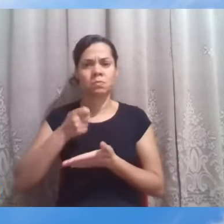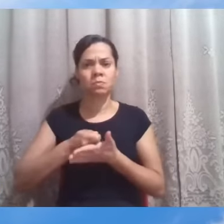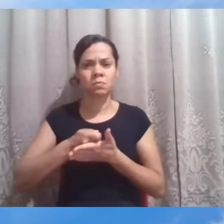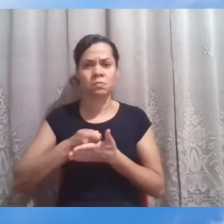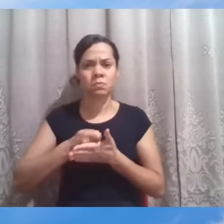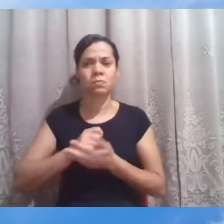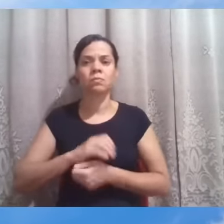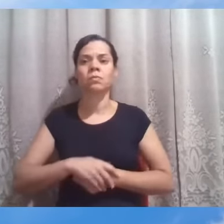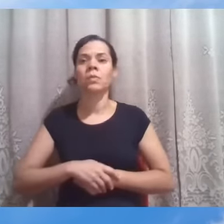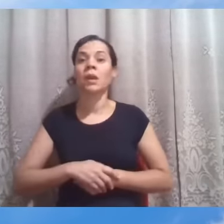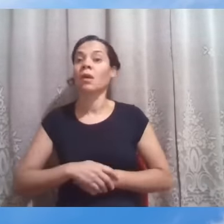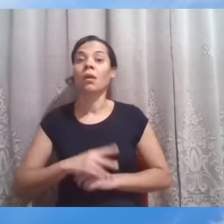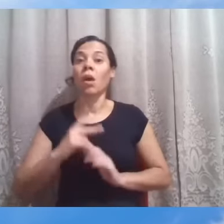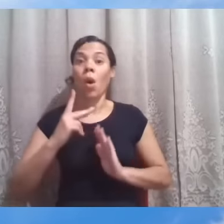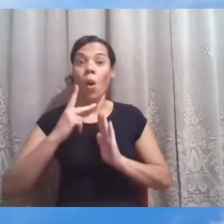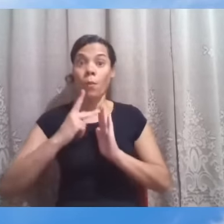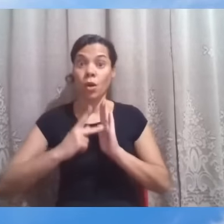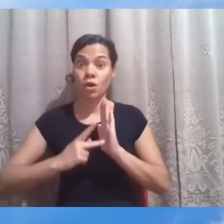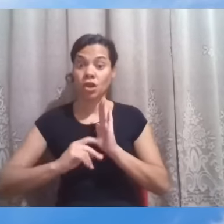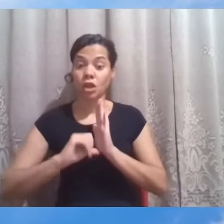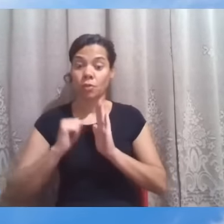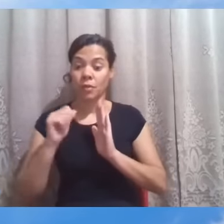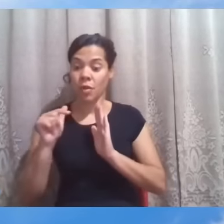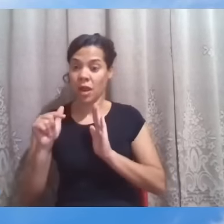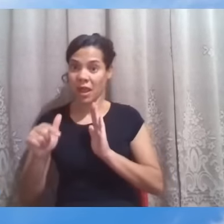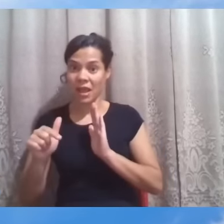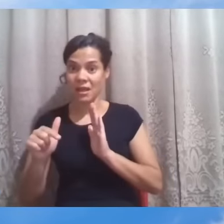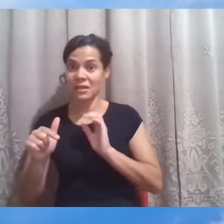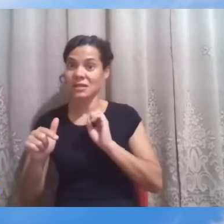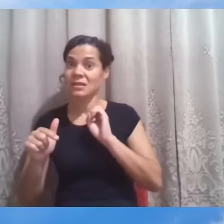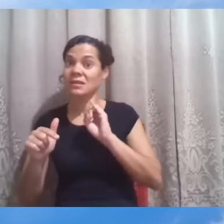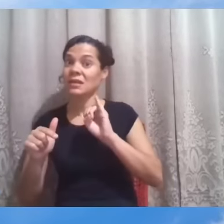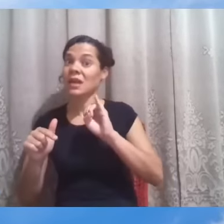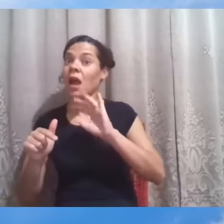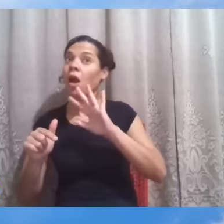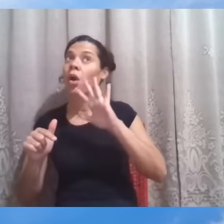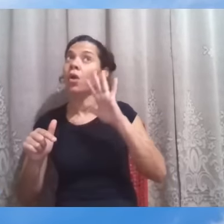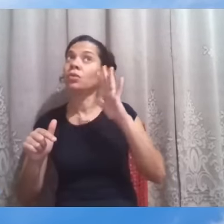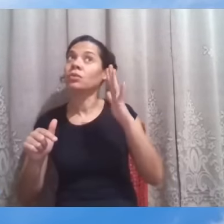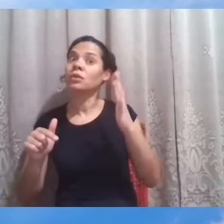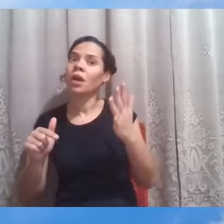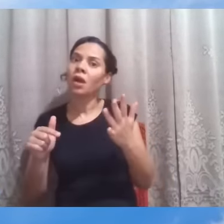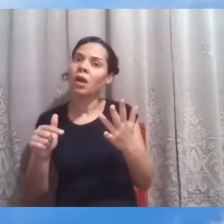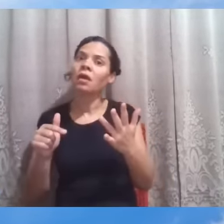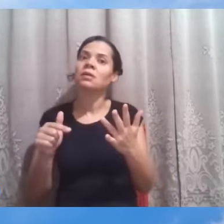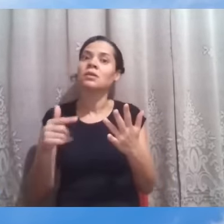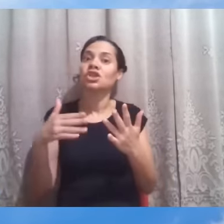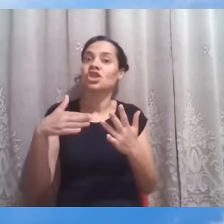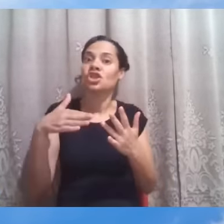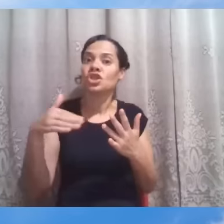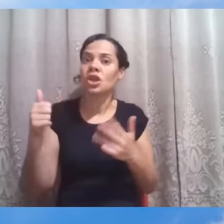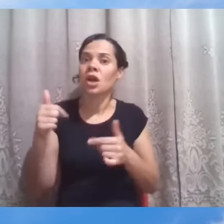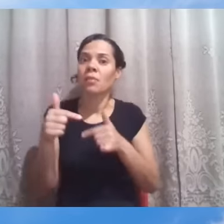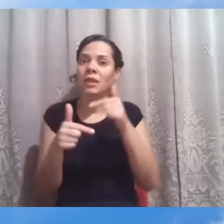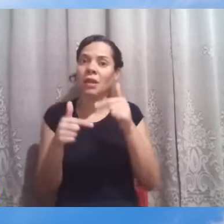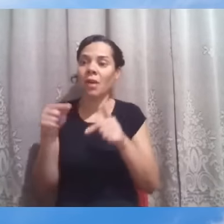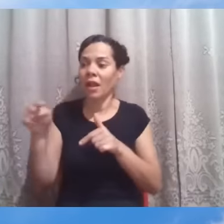projeto é primeiro focar aqui, mas se surge uma ocasião, se surge um chamado a serviço ali,